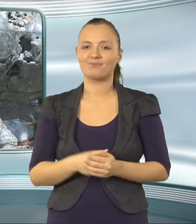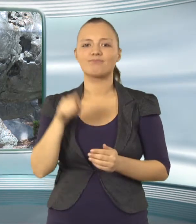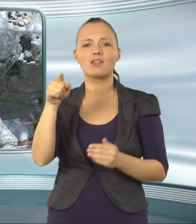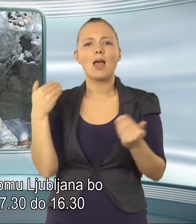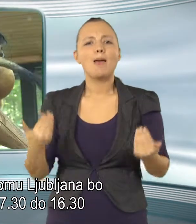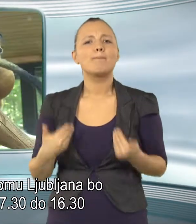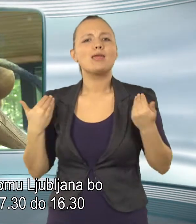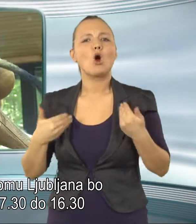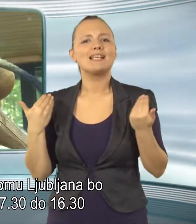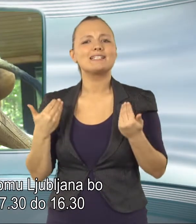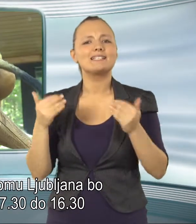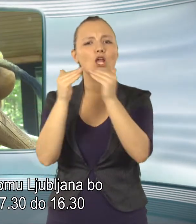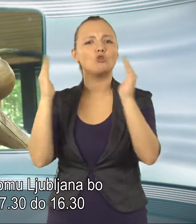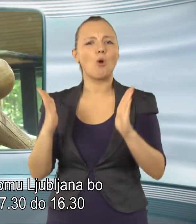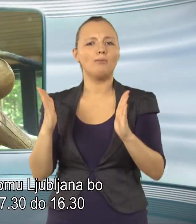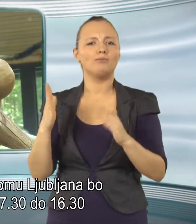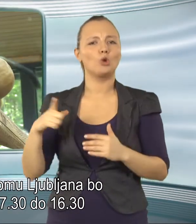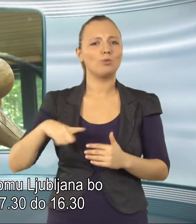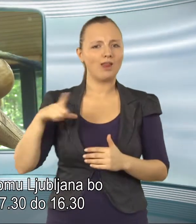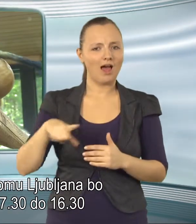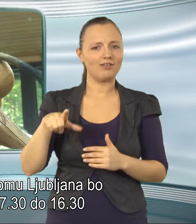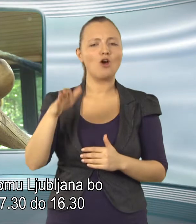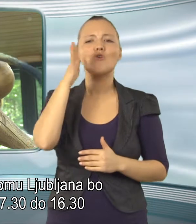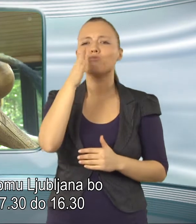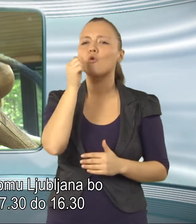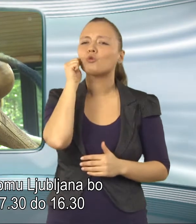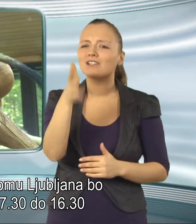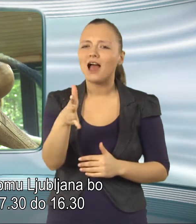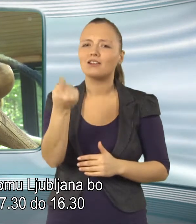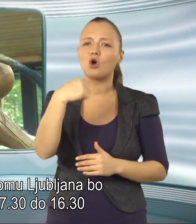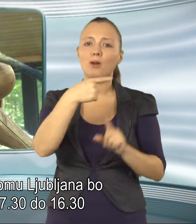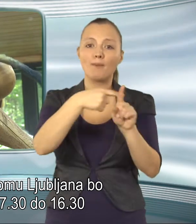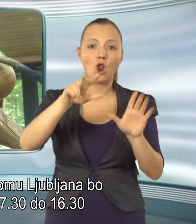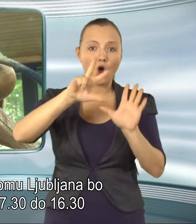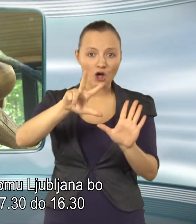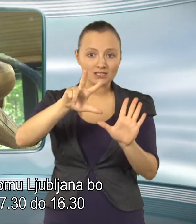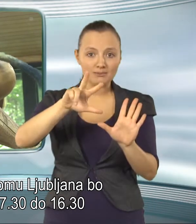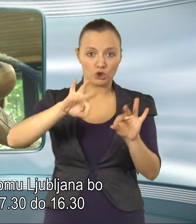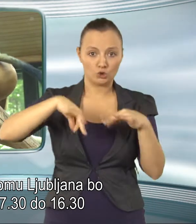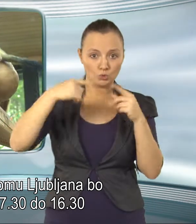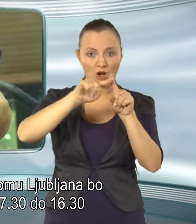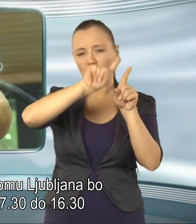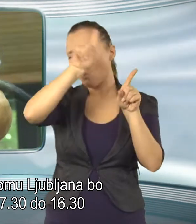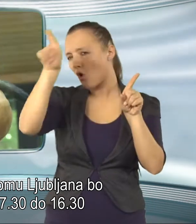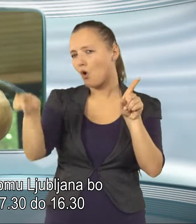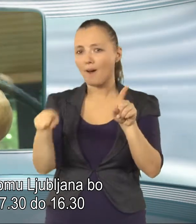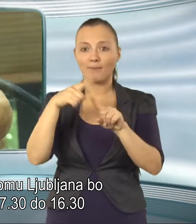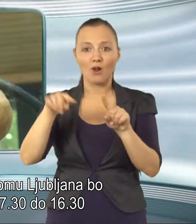V Pionirskem domu Ljubljana bo vsak dan od 7.30 do 16.30 potekalo organizirano zimsko